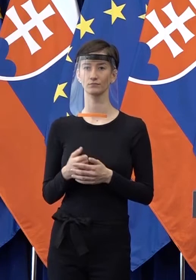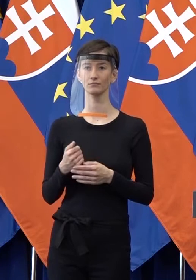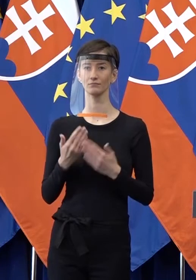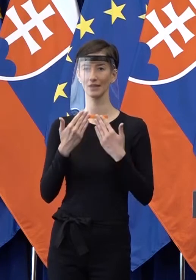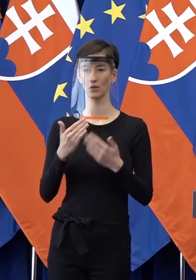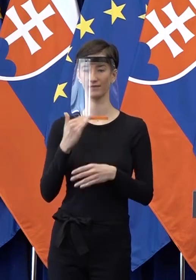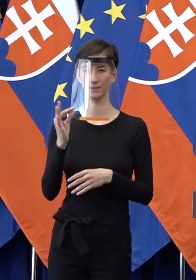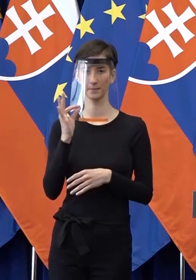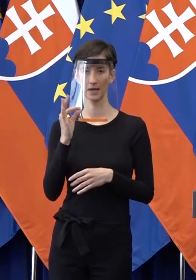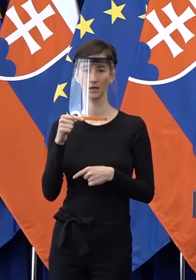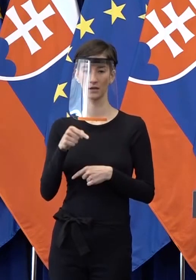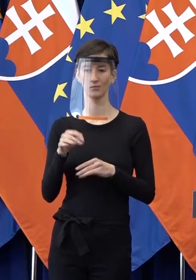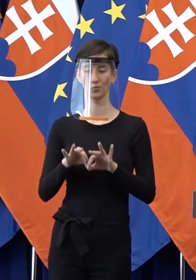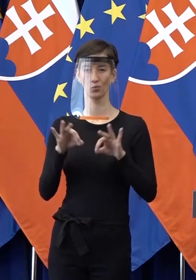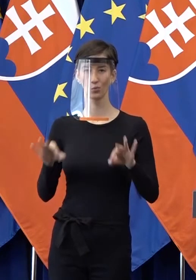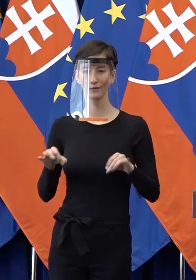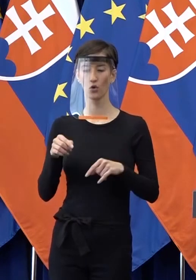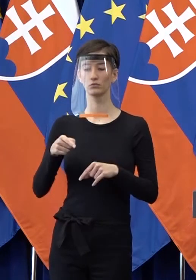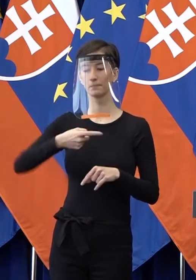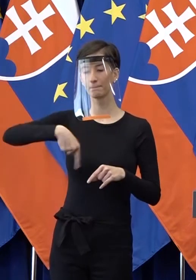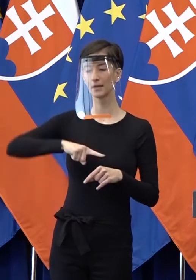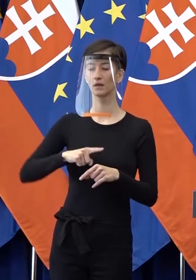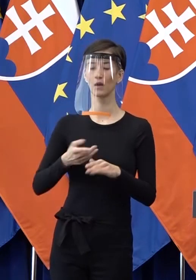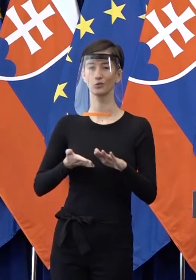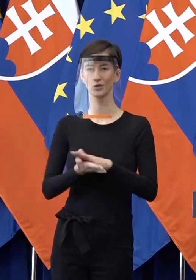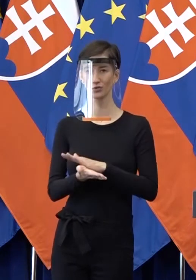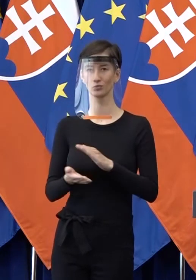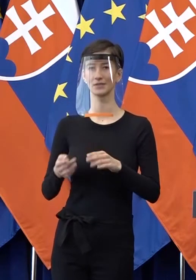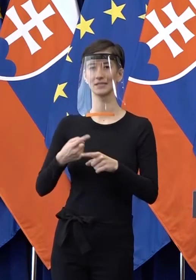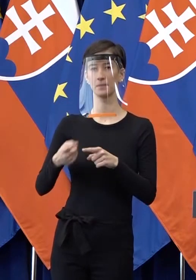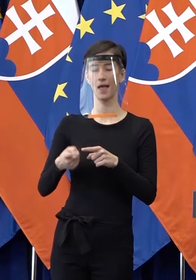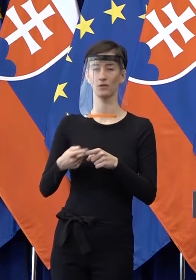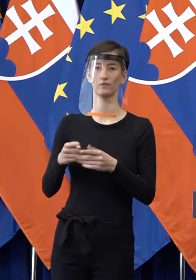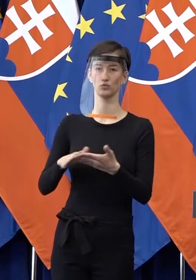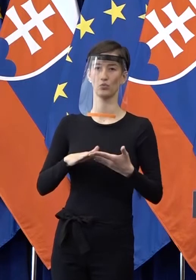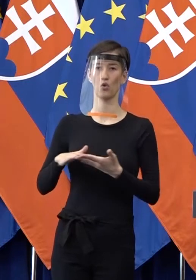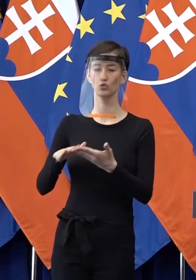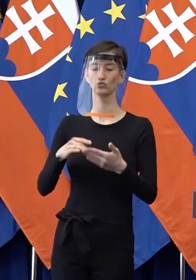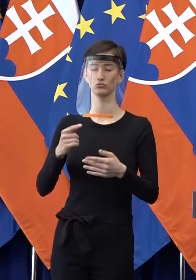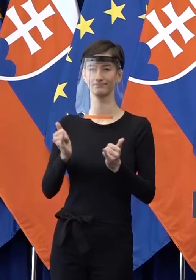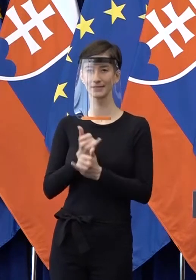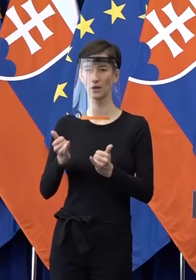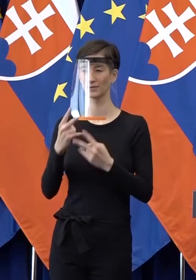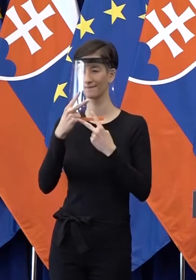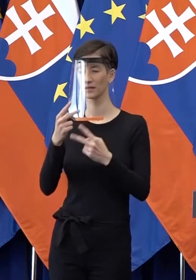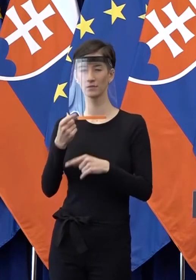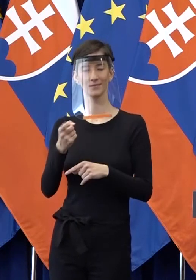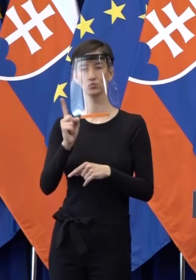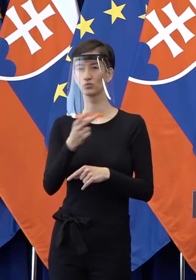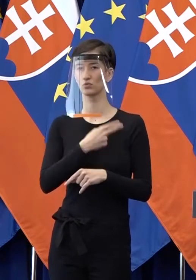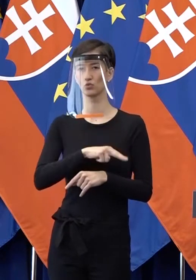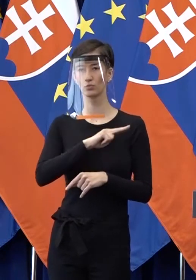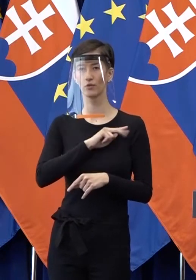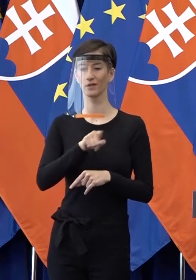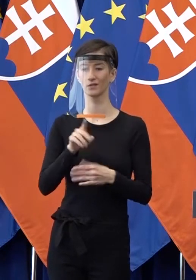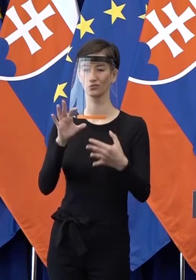pekne za to intro, ktoré tu bolo. My ako leasingové spoločnosti cítime spoločenskú zodpovednosť a hľadáme cestu ako dneska už